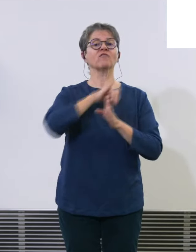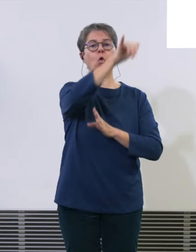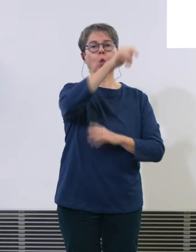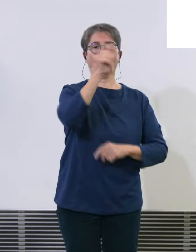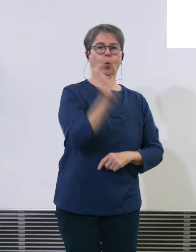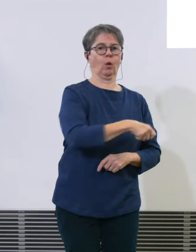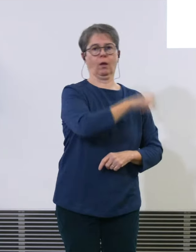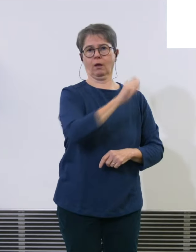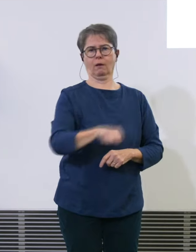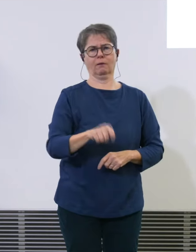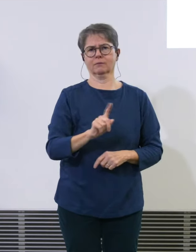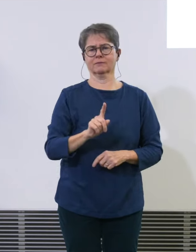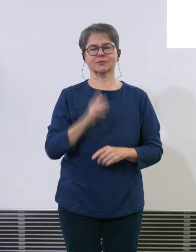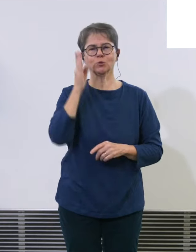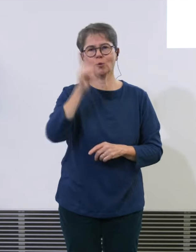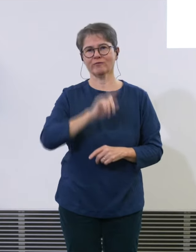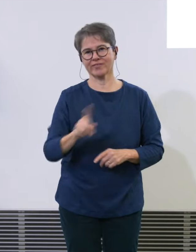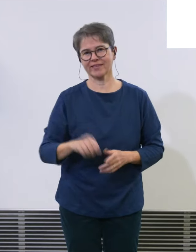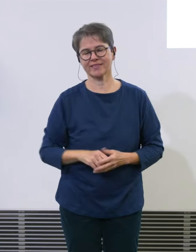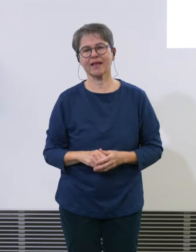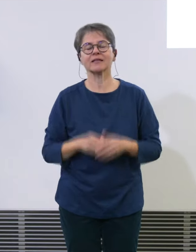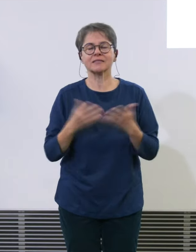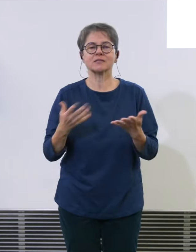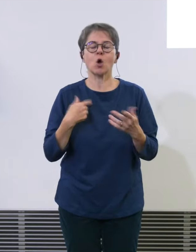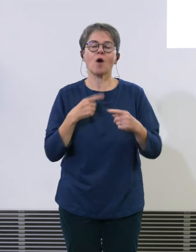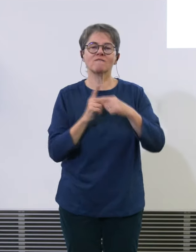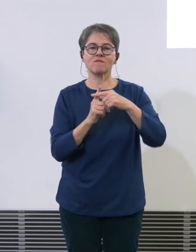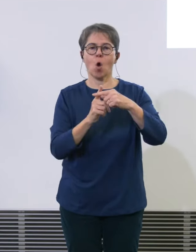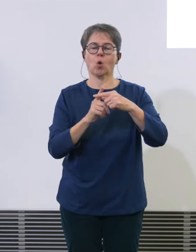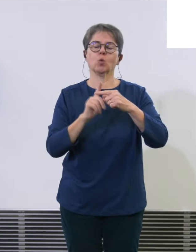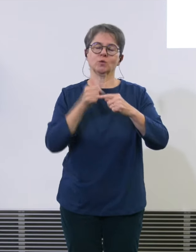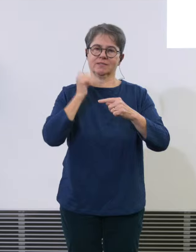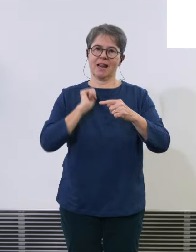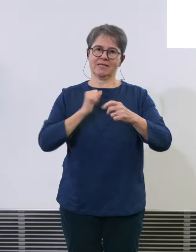Zukunft gehen dort ist der Fokus gelegen auch für unsere Kunden